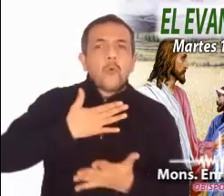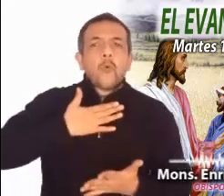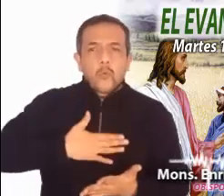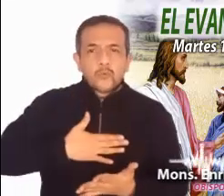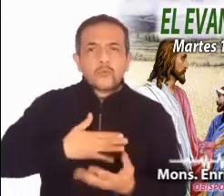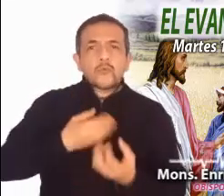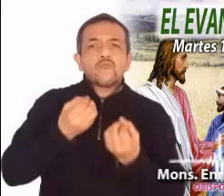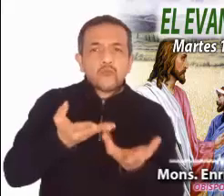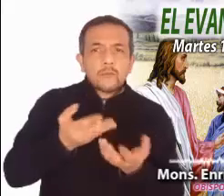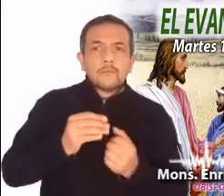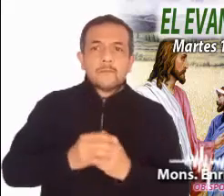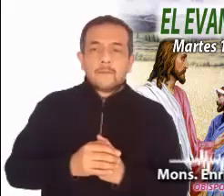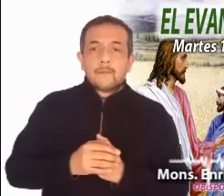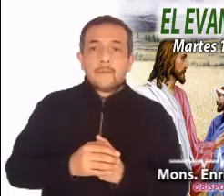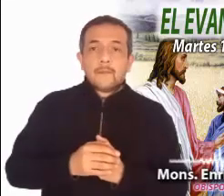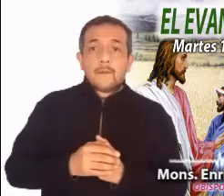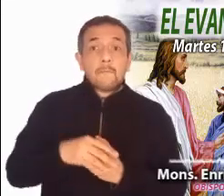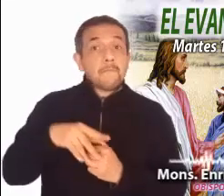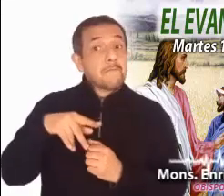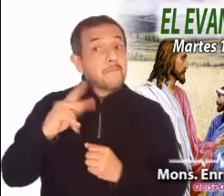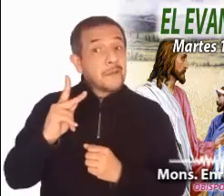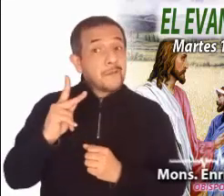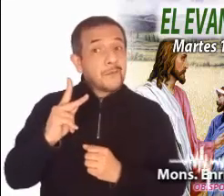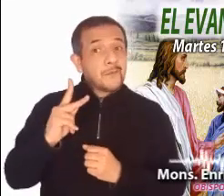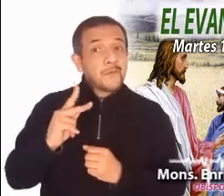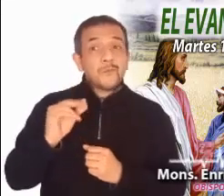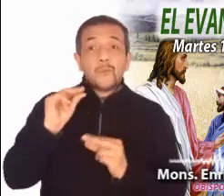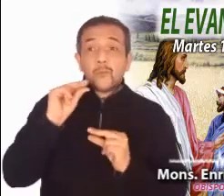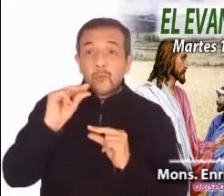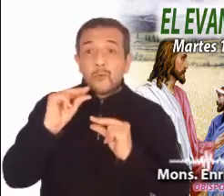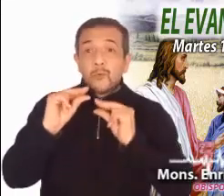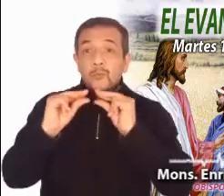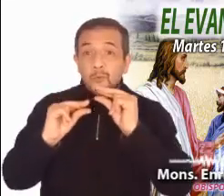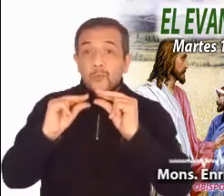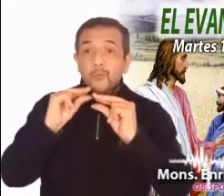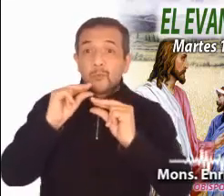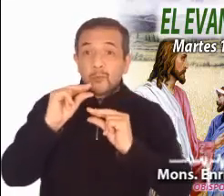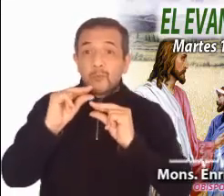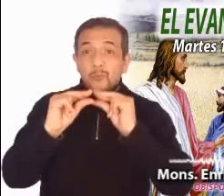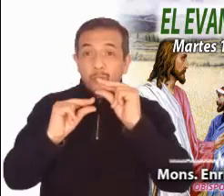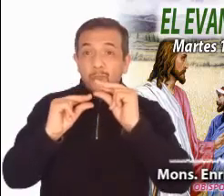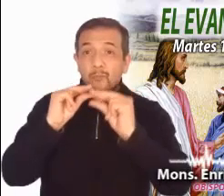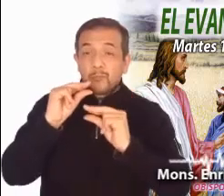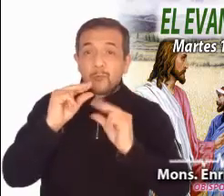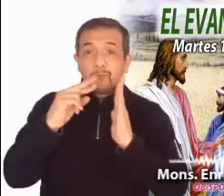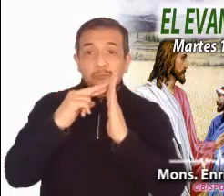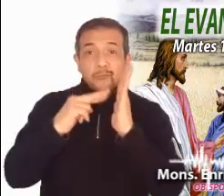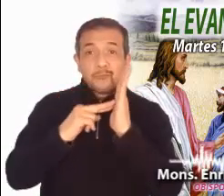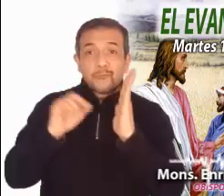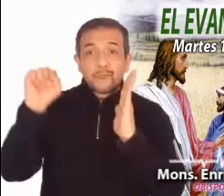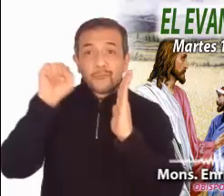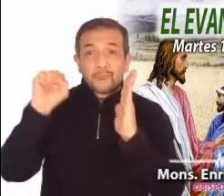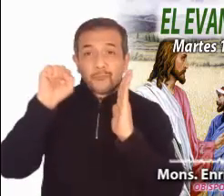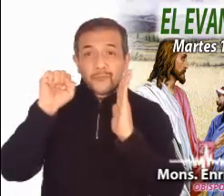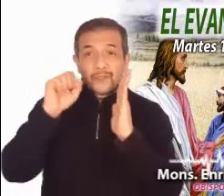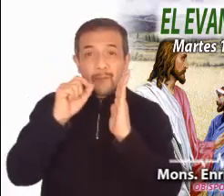trabajador. Sin embargo, se van haciendo tan estrictas y tan absurdas